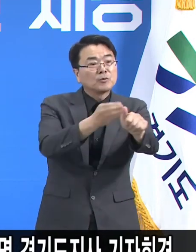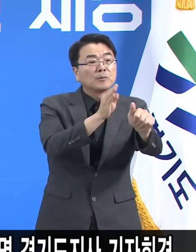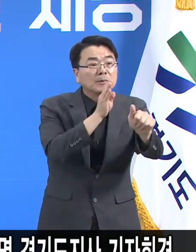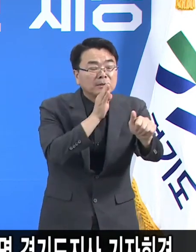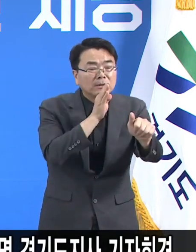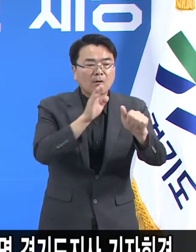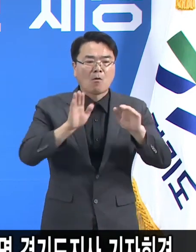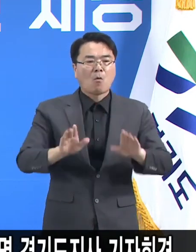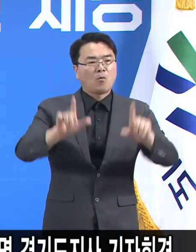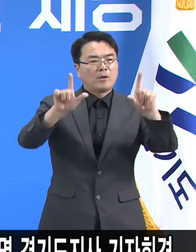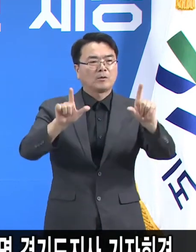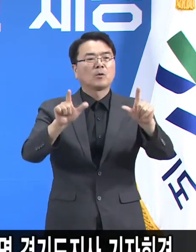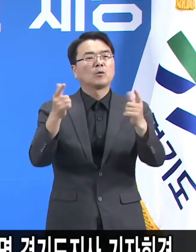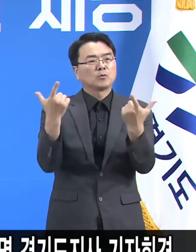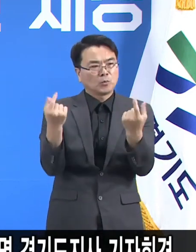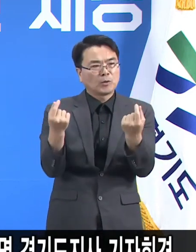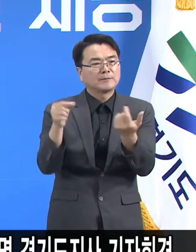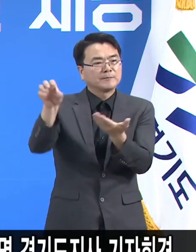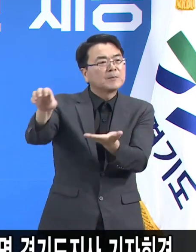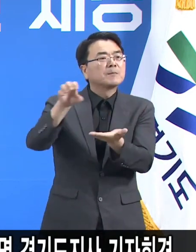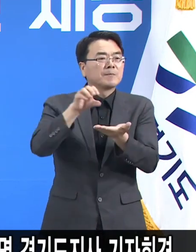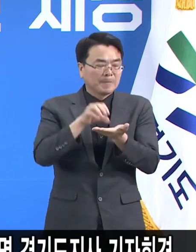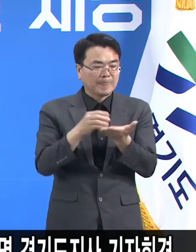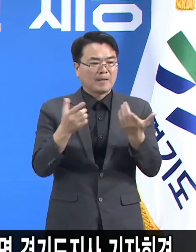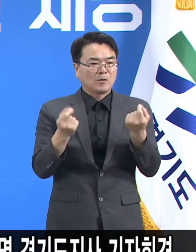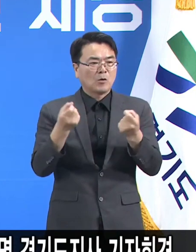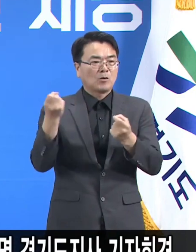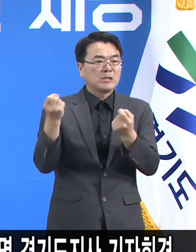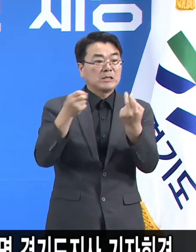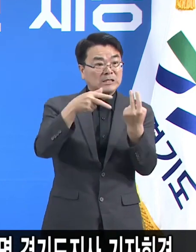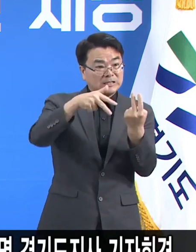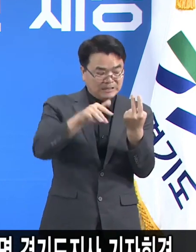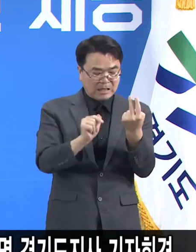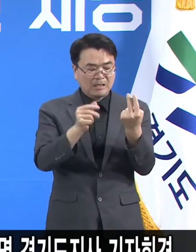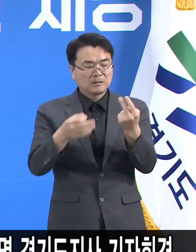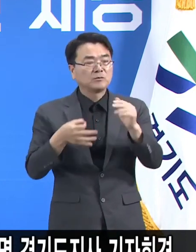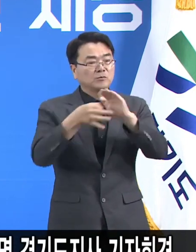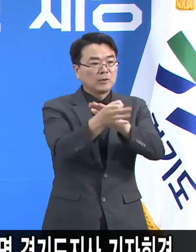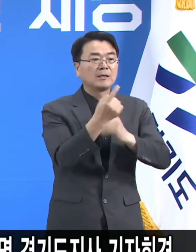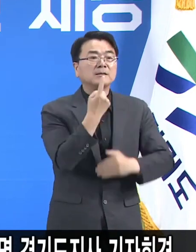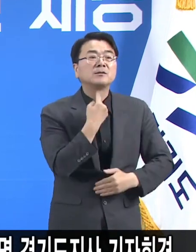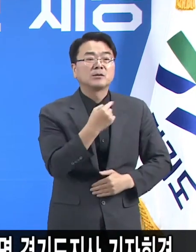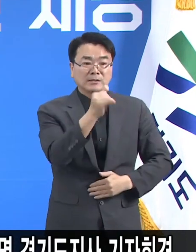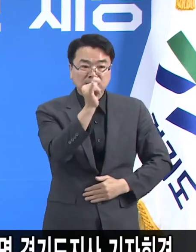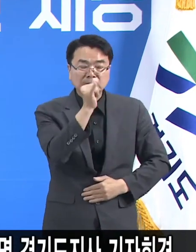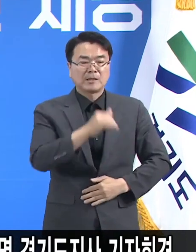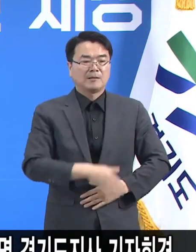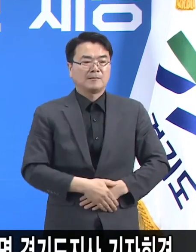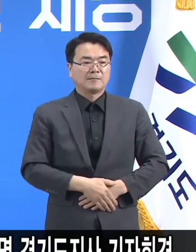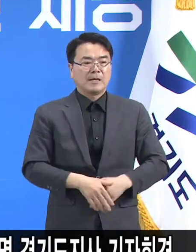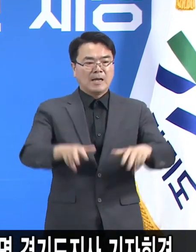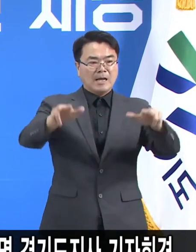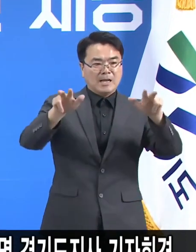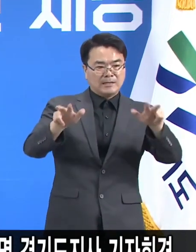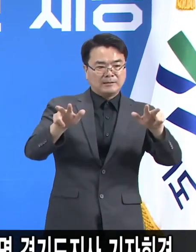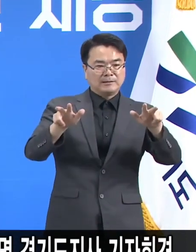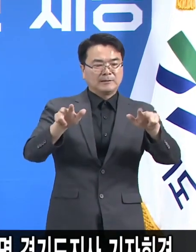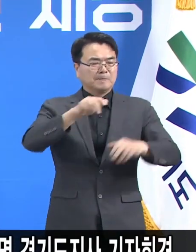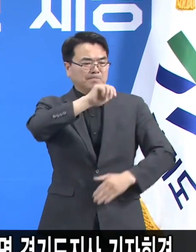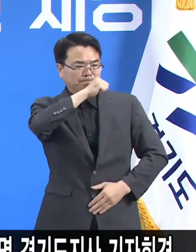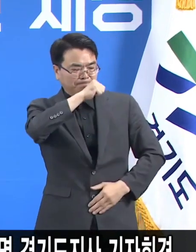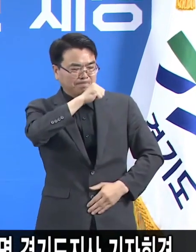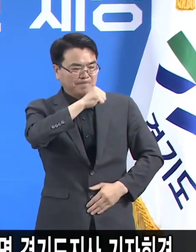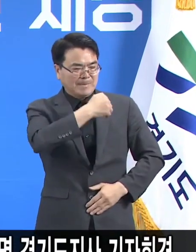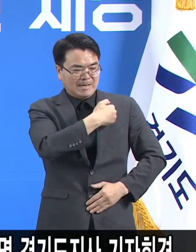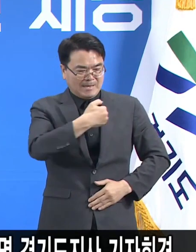마찬가지로 재난기본소득을 지급했고 지금 여력이 그렇게 쉽게